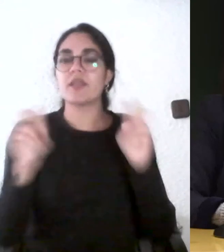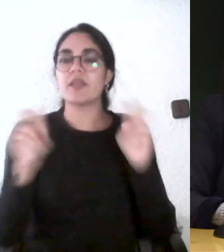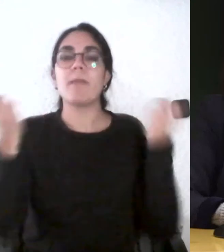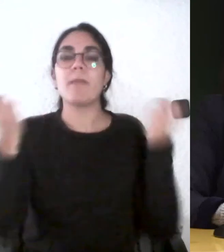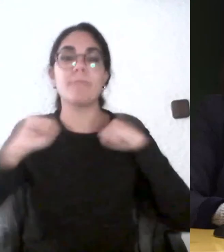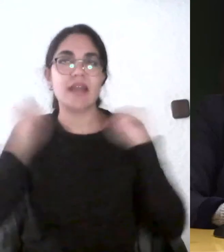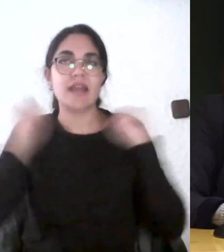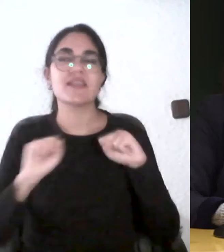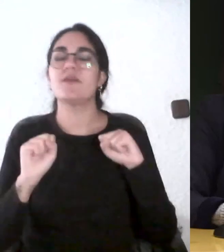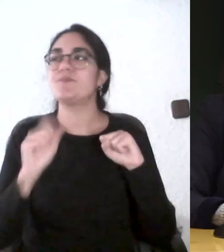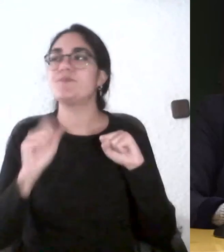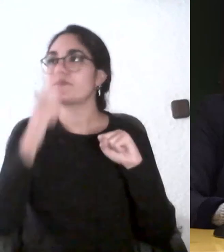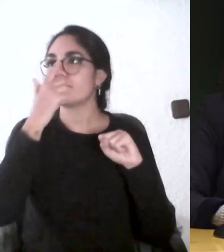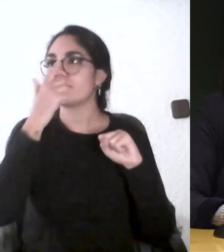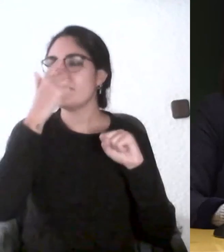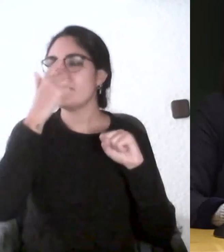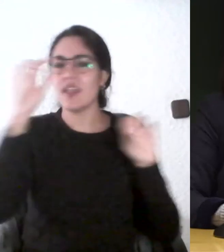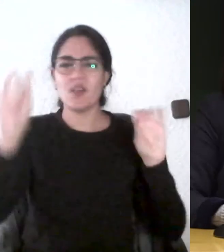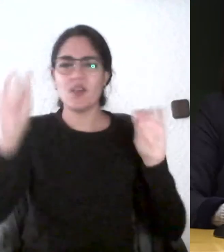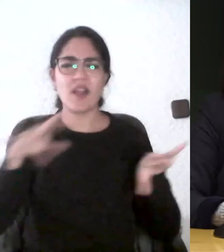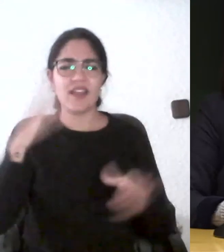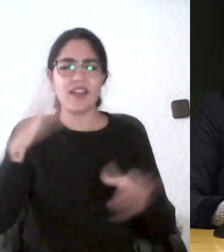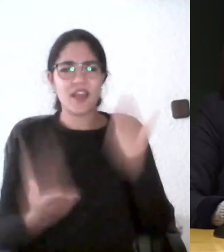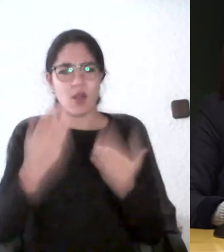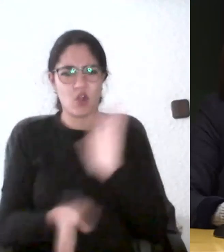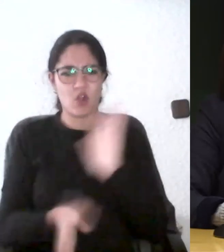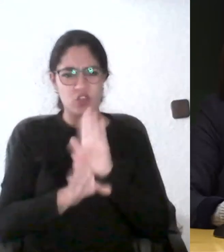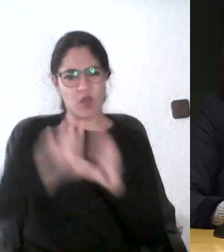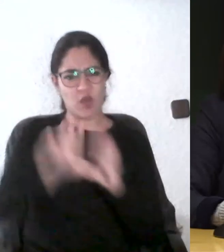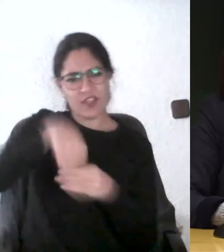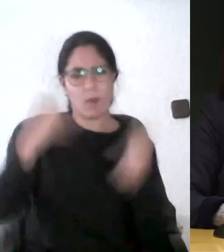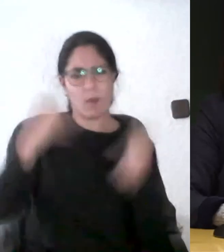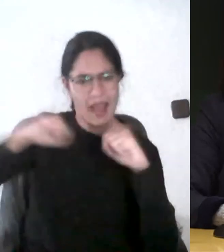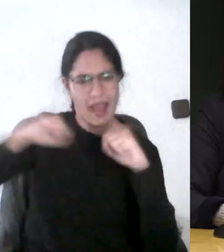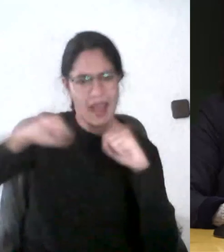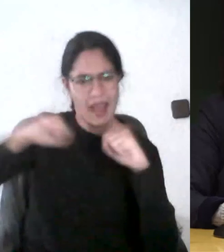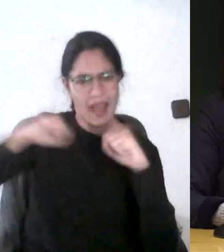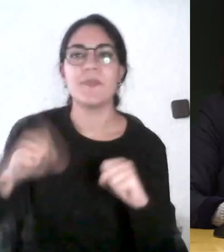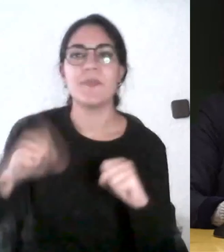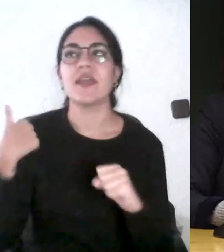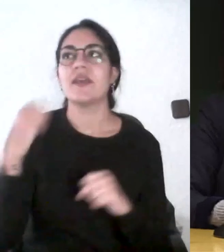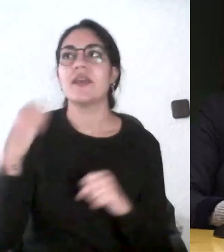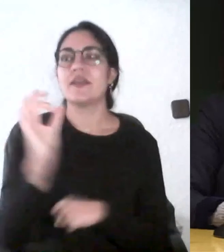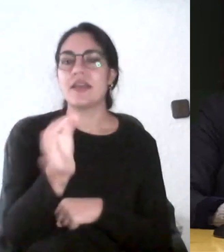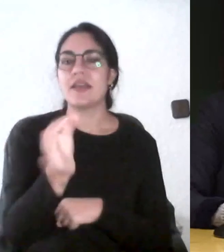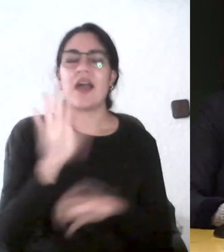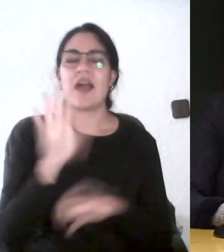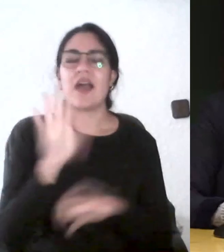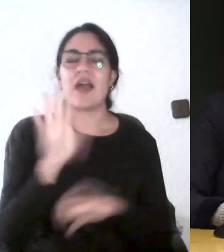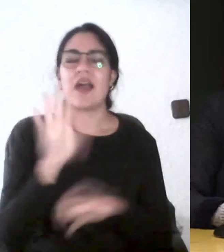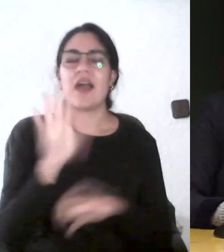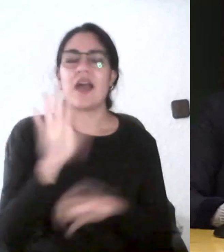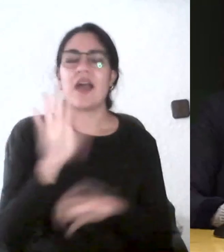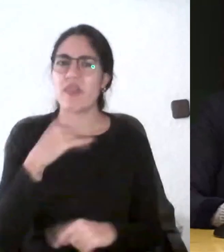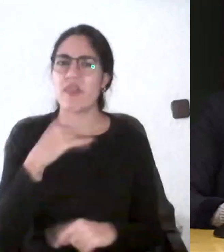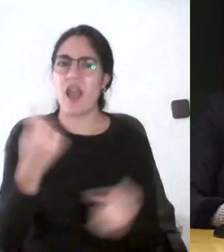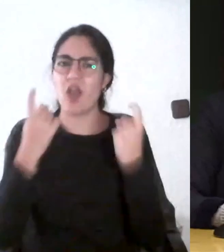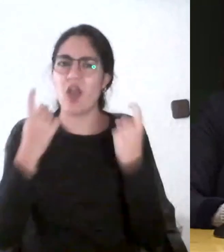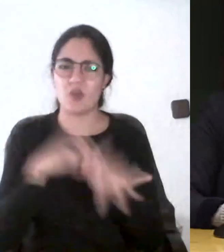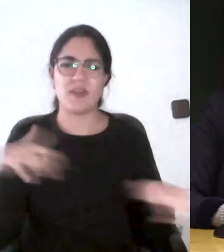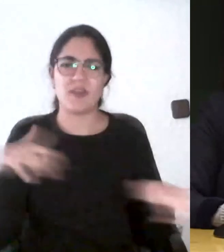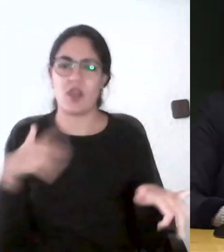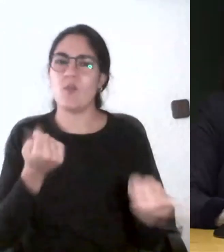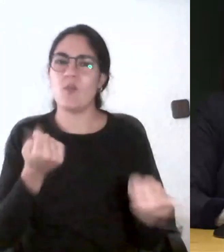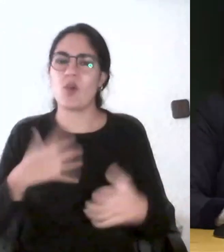evaluación continua está muy bien pero es verdad que los alumnos lleva un momento en el que están saturados están saturados de prácticas y